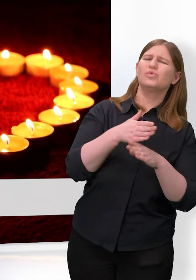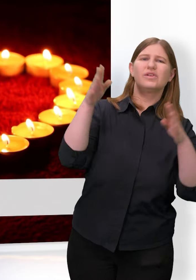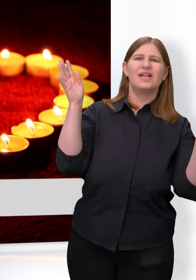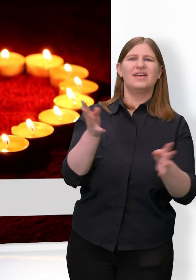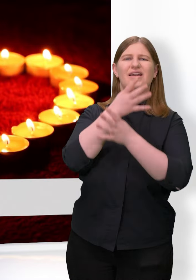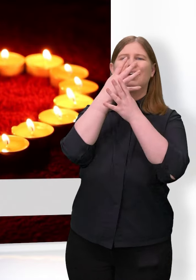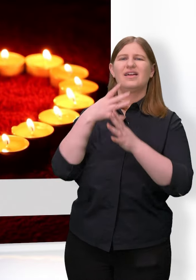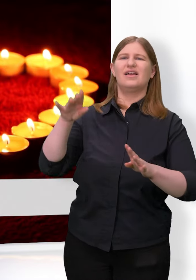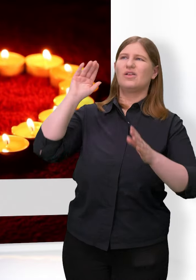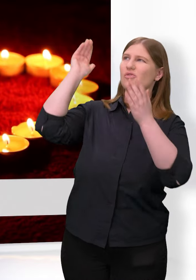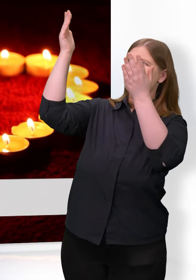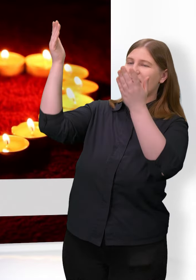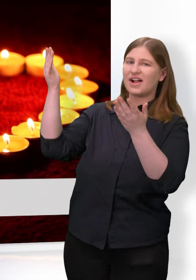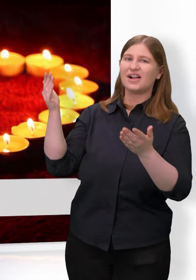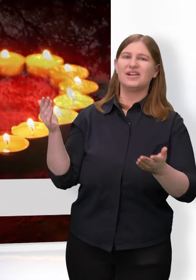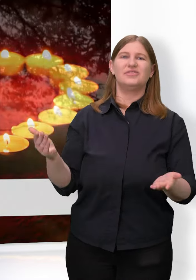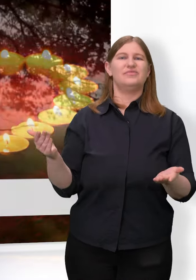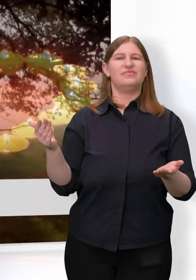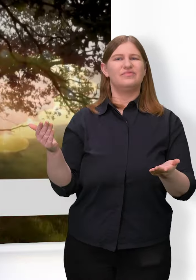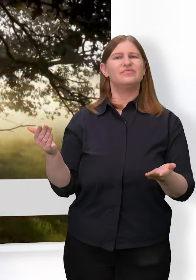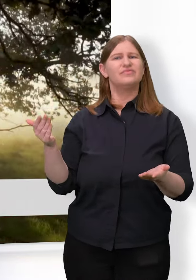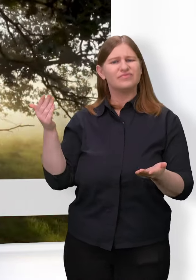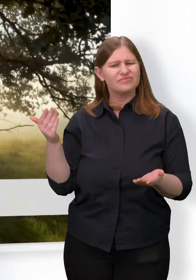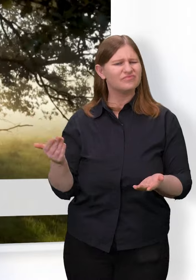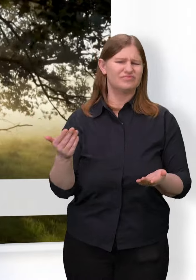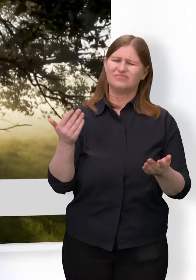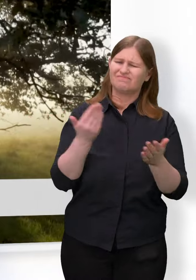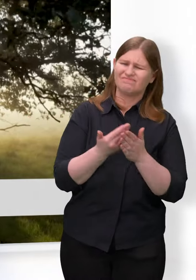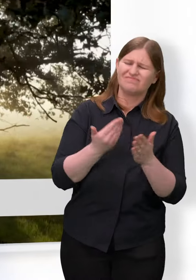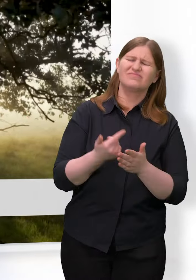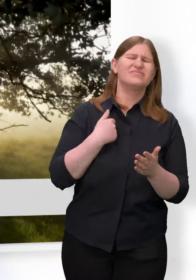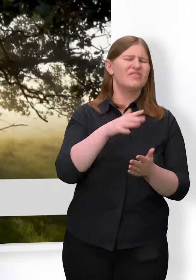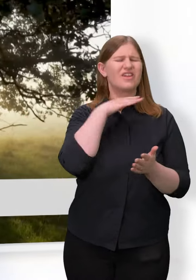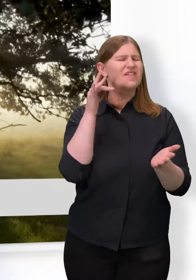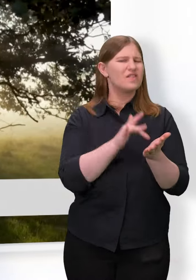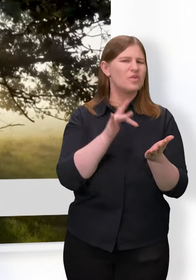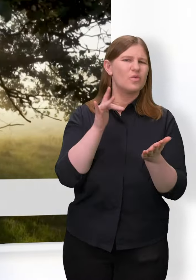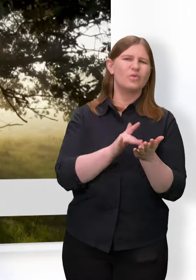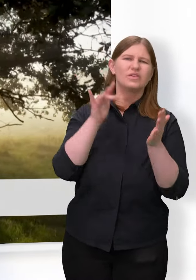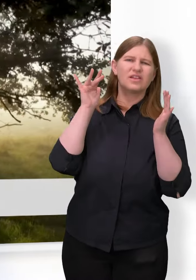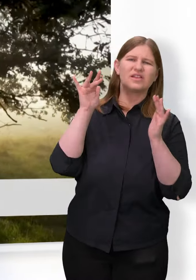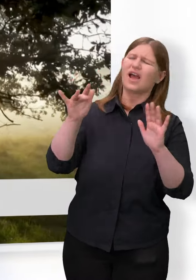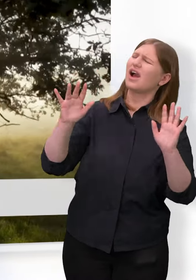diesen Gottes, Heiligen Geistes. Geistes. Chantel nimmst du mir dafür.